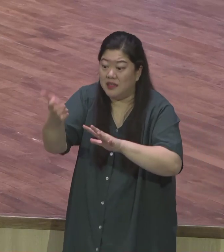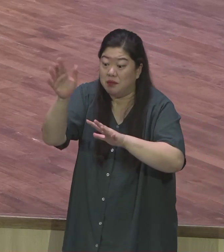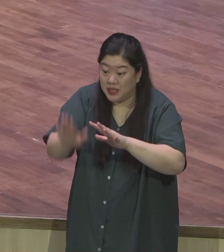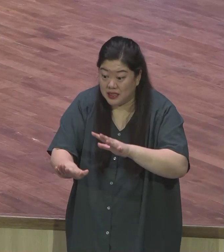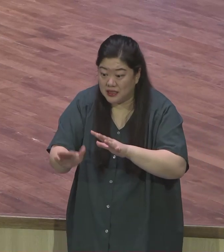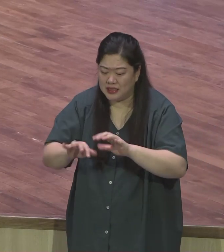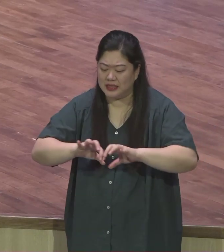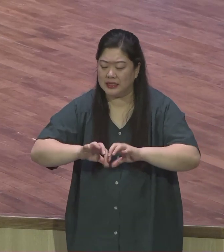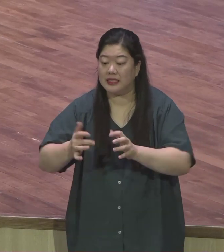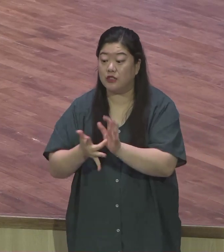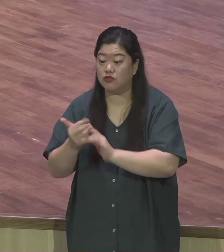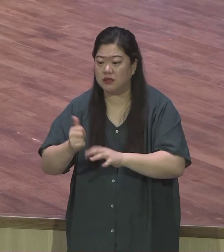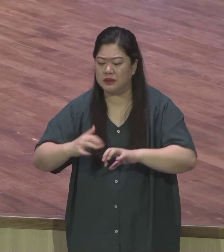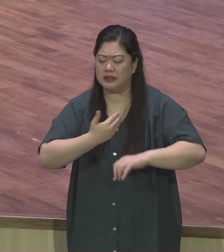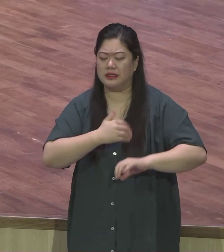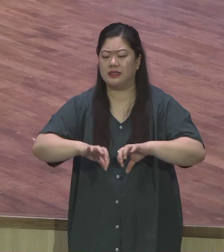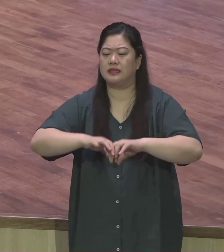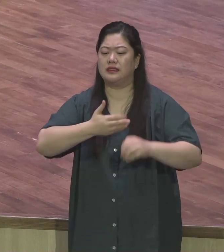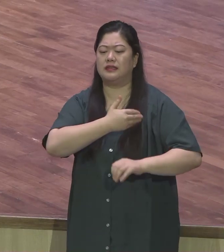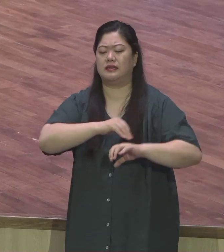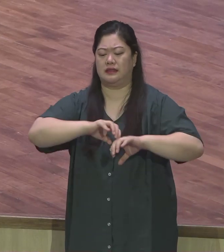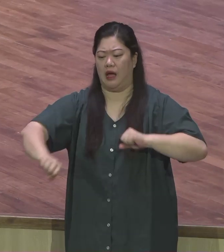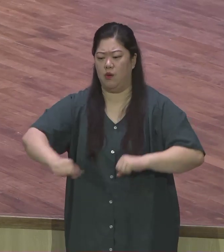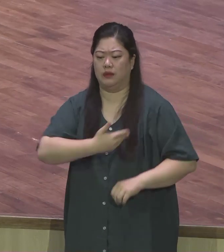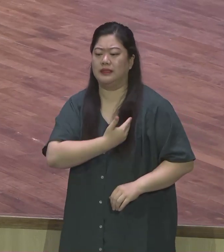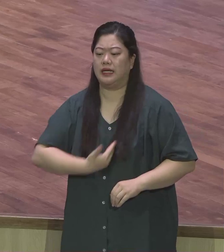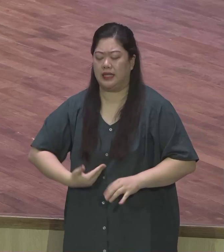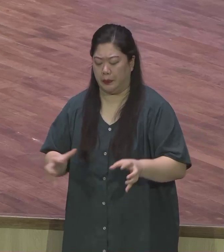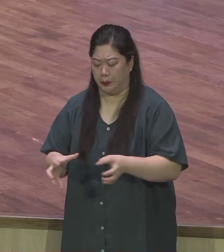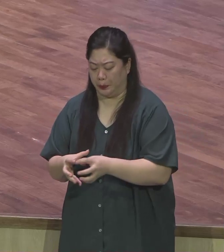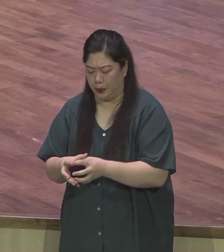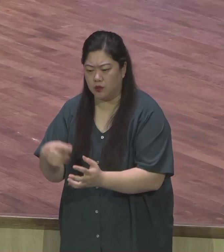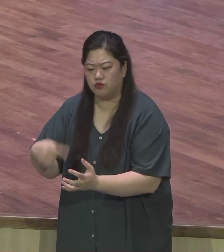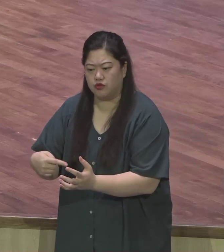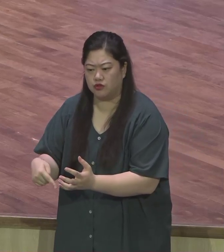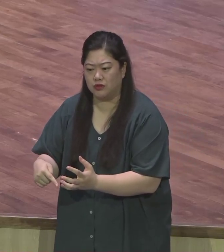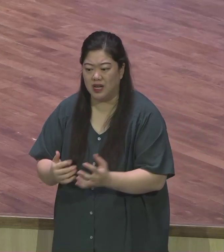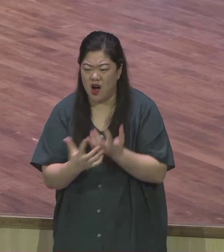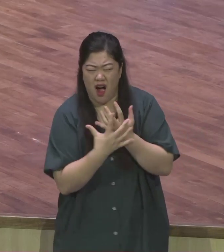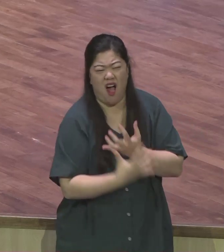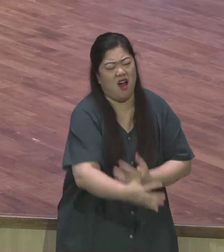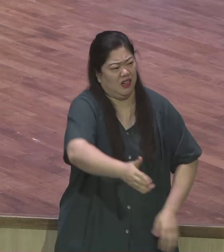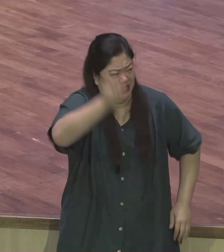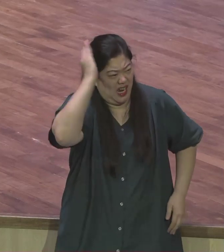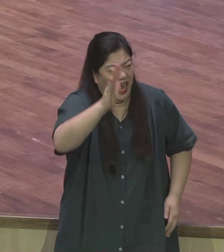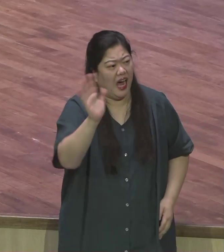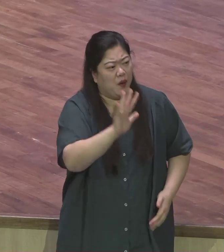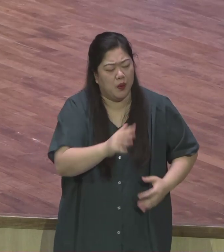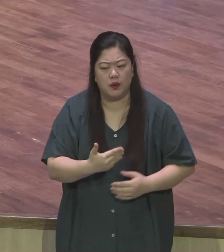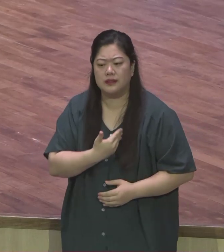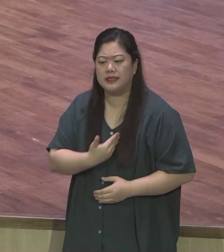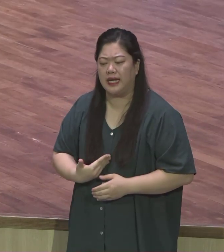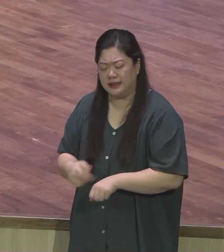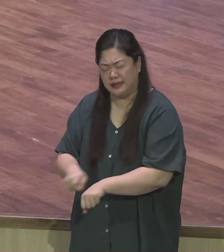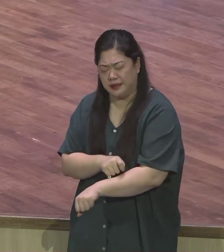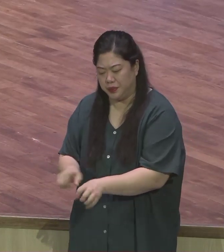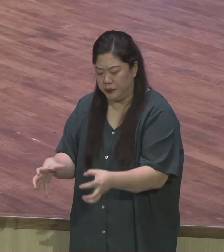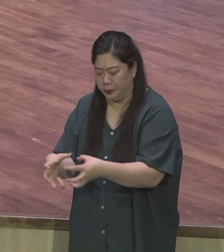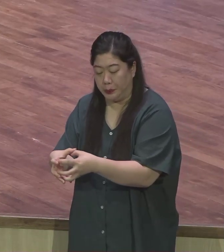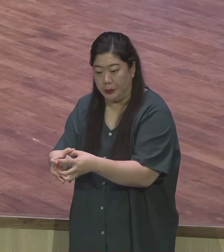바로 제자들에게 말씀하셨다는 사실에 우리가 주목해야 된다는 것입니다 즉 하나님의 자녀로서 우리가